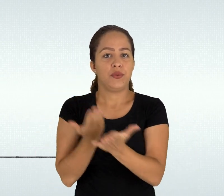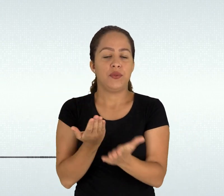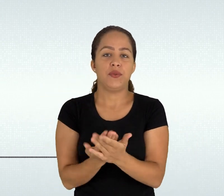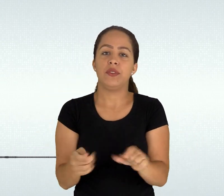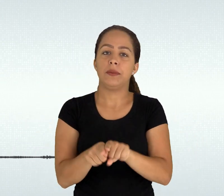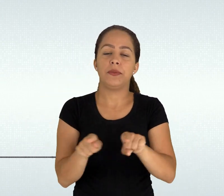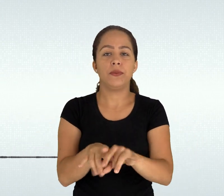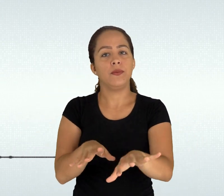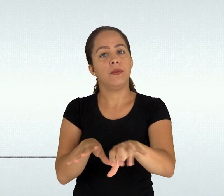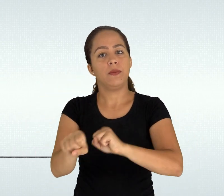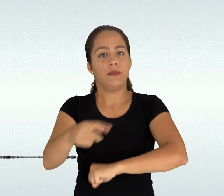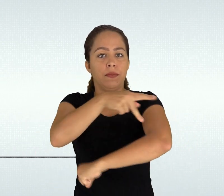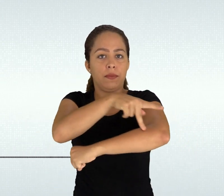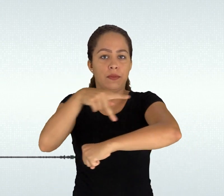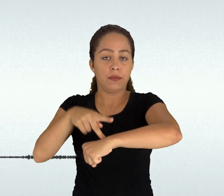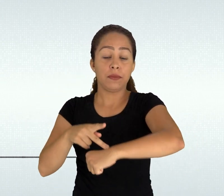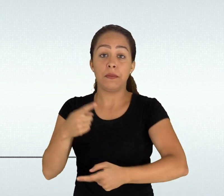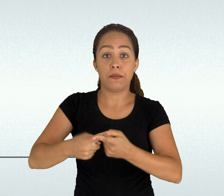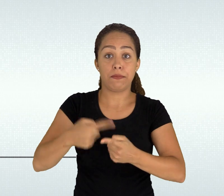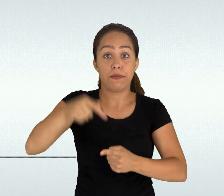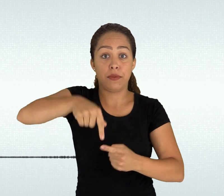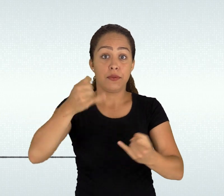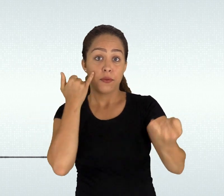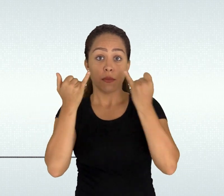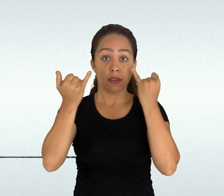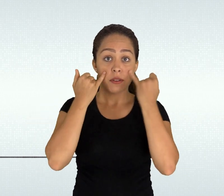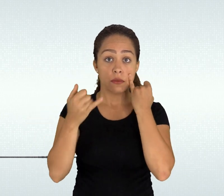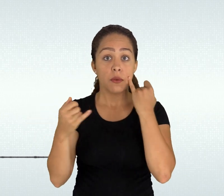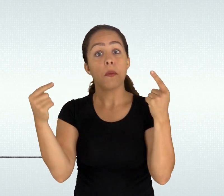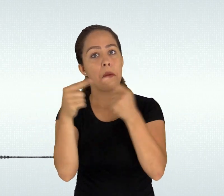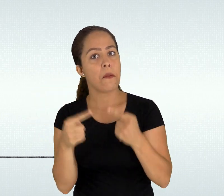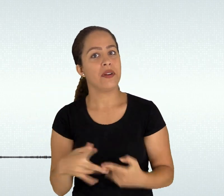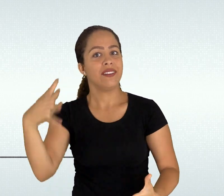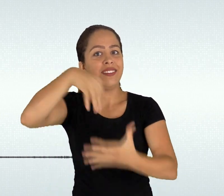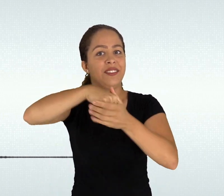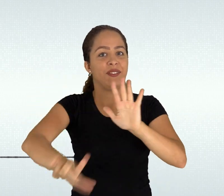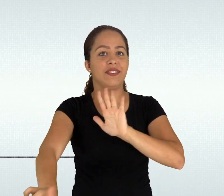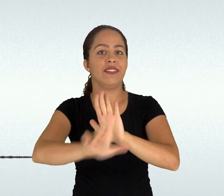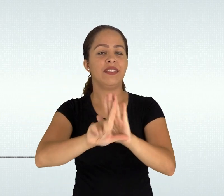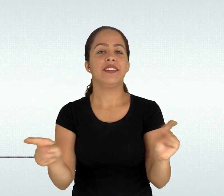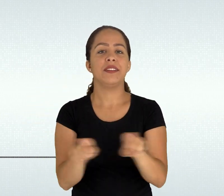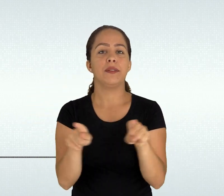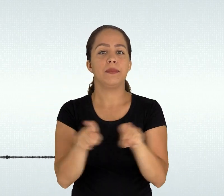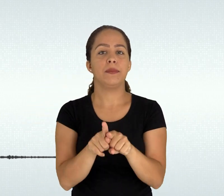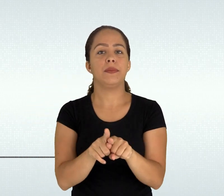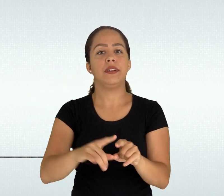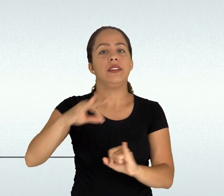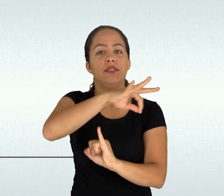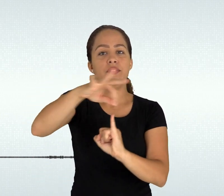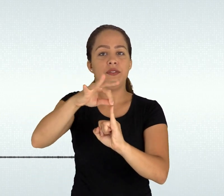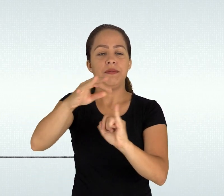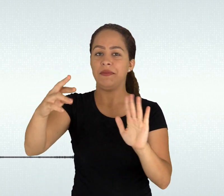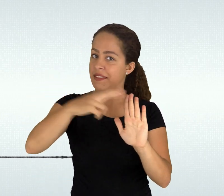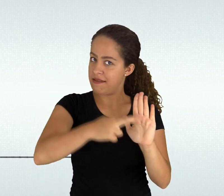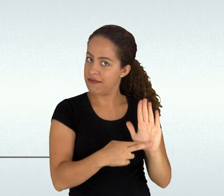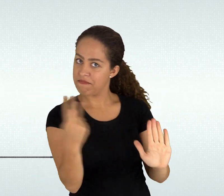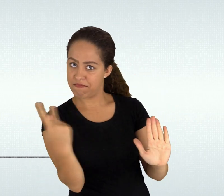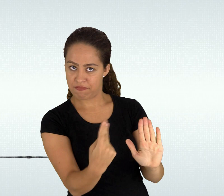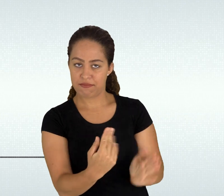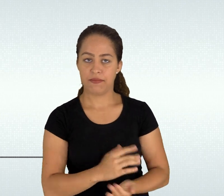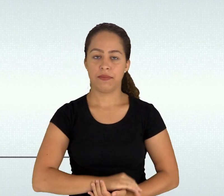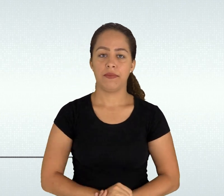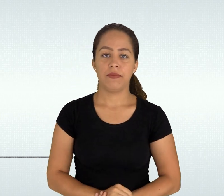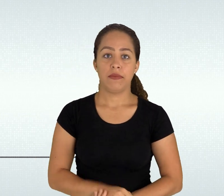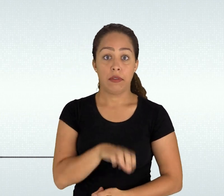visando ao pleno desenvolvimento da pessoa seu preparo para o exercício da cidadania e sua qualificação